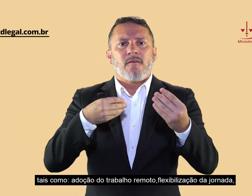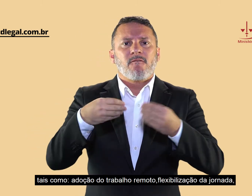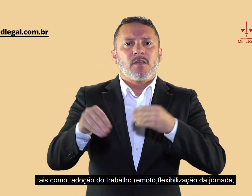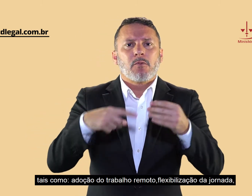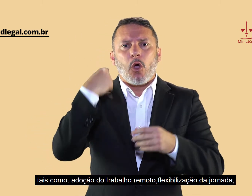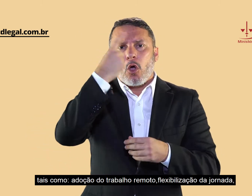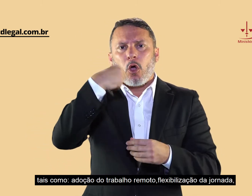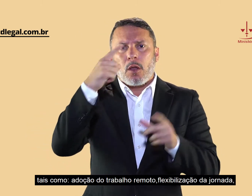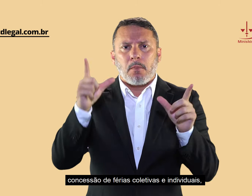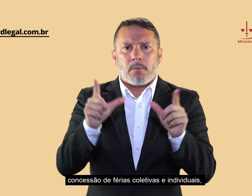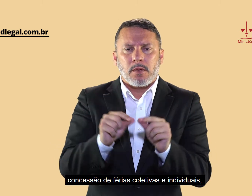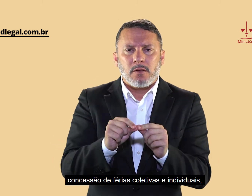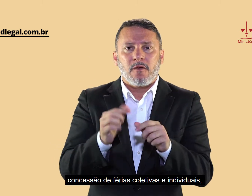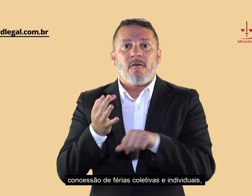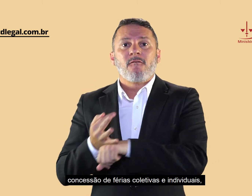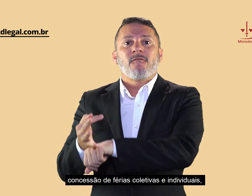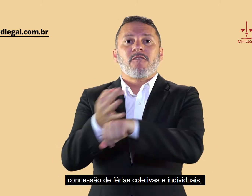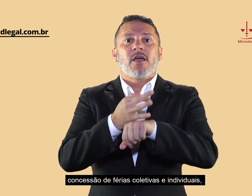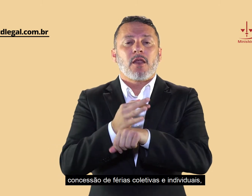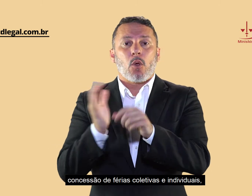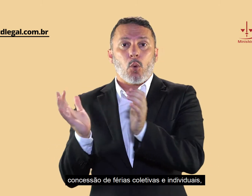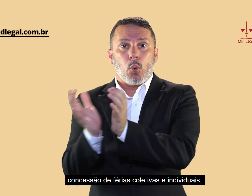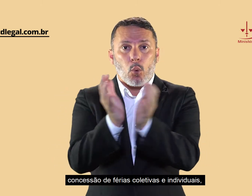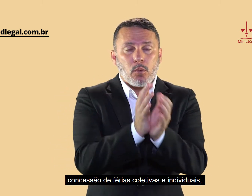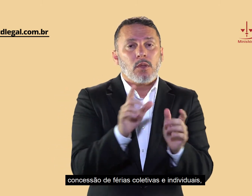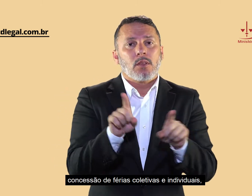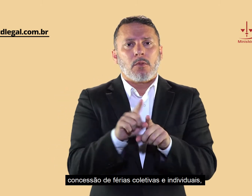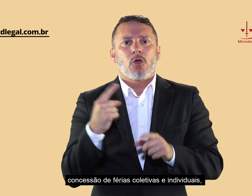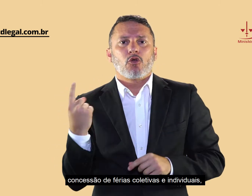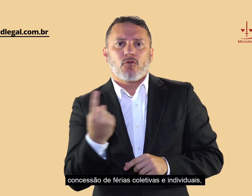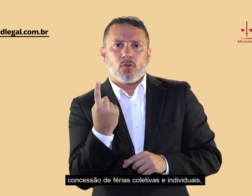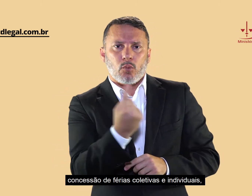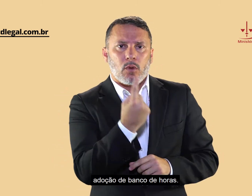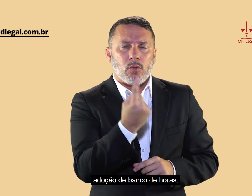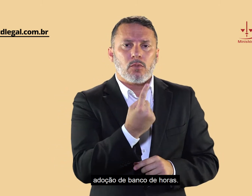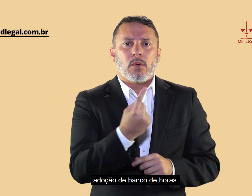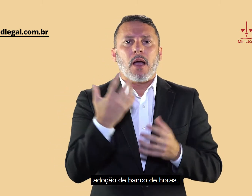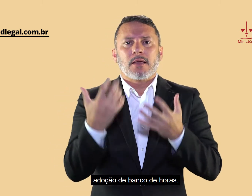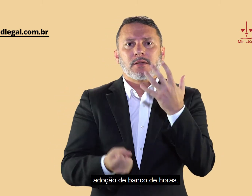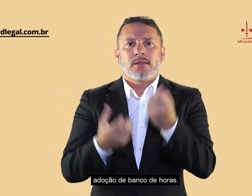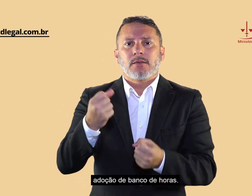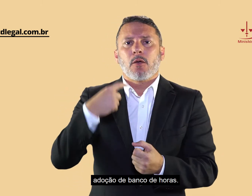jornada, concessão de férias coletivas e individuais, adoção de banco de horas.